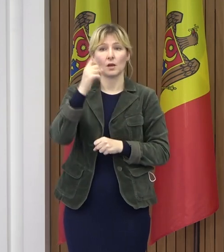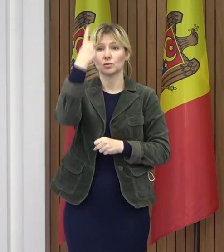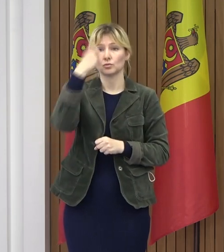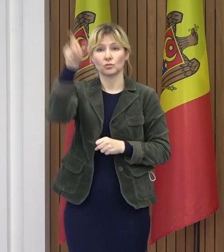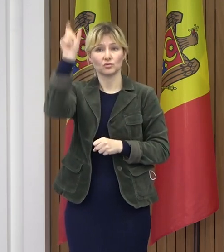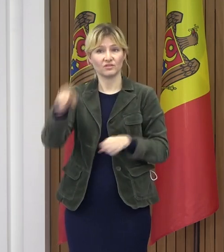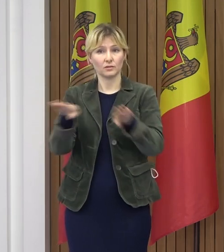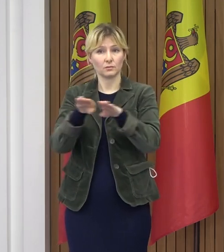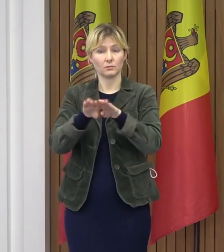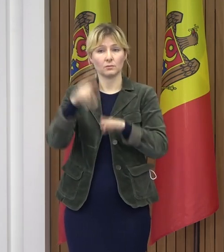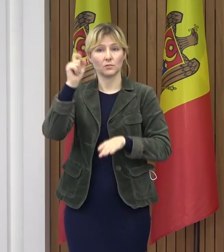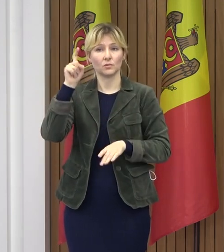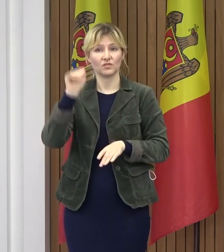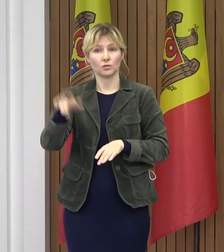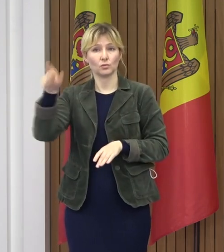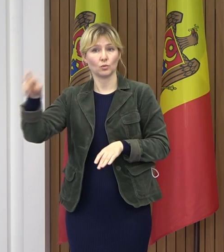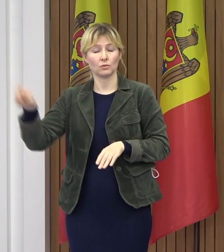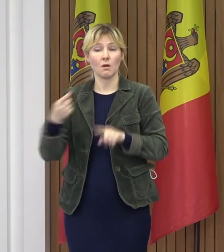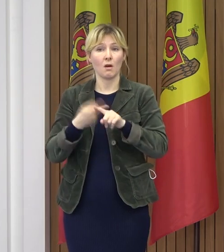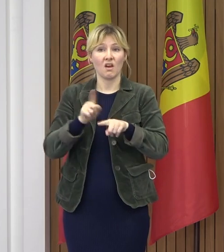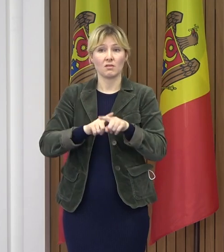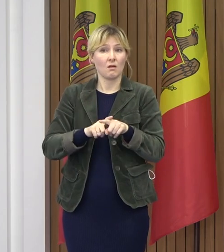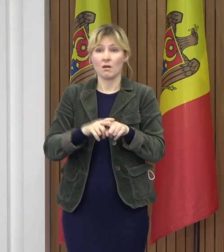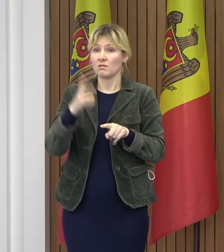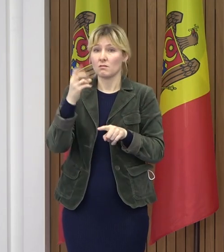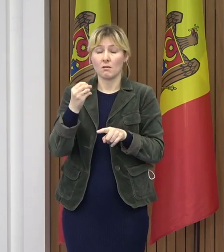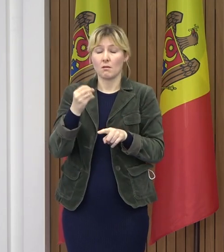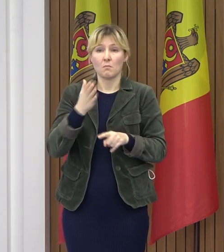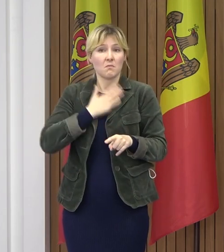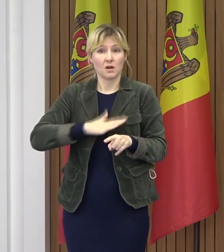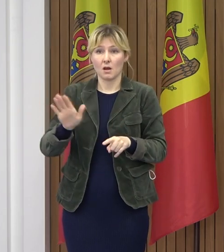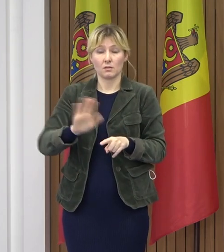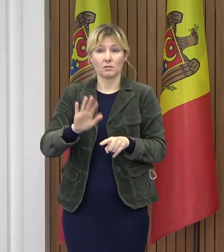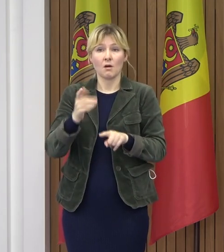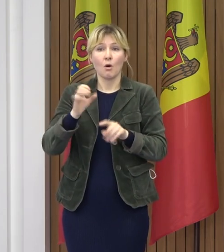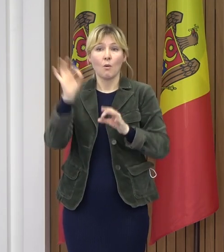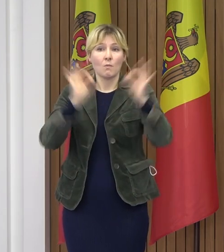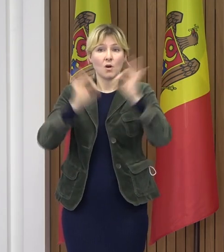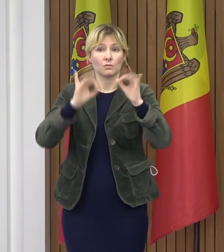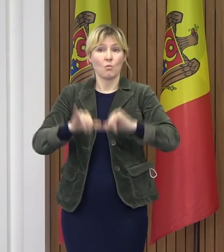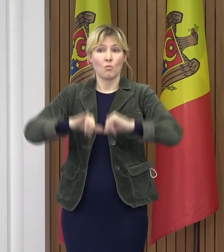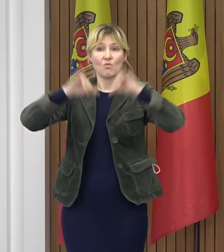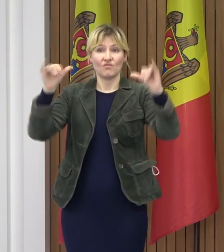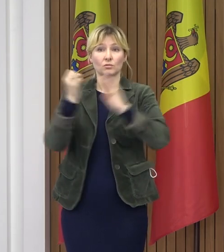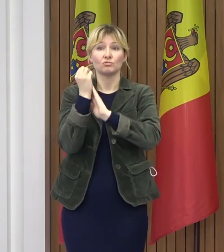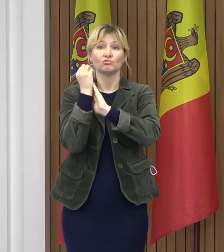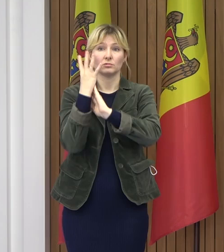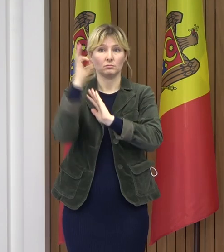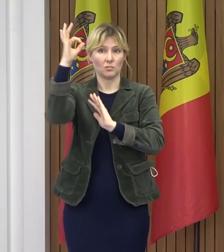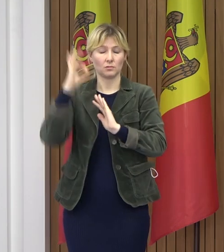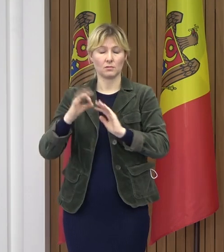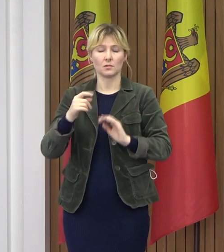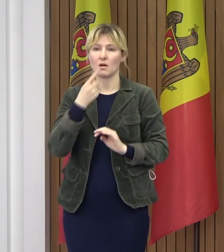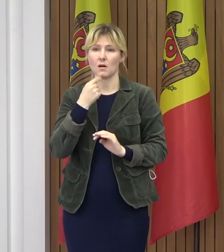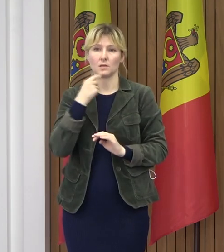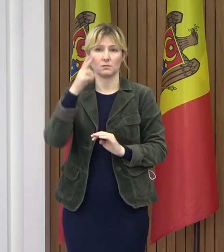populații, de ceea ce excede de circa 14 ori limita instituirii codului roșu.